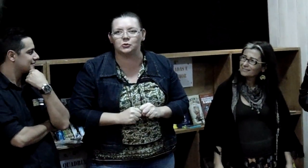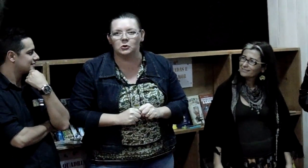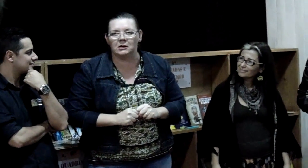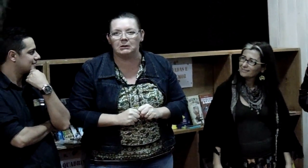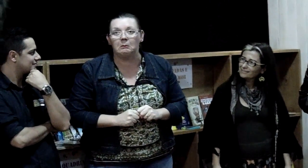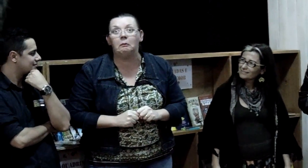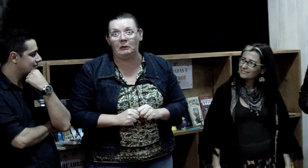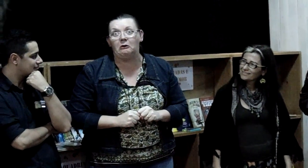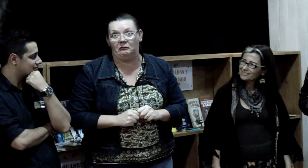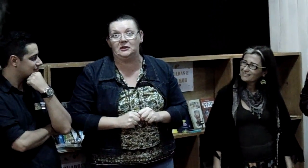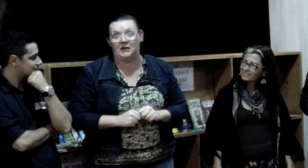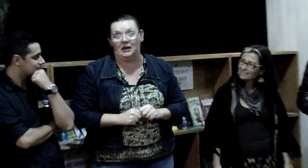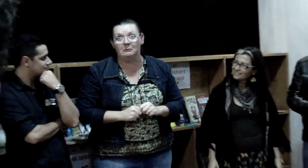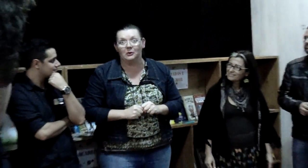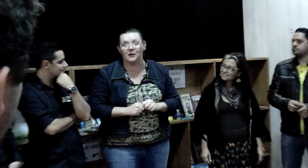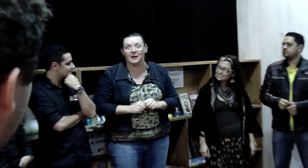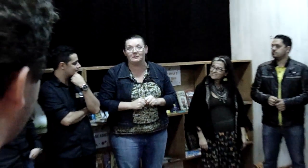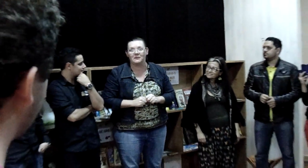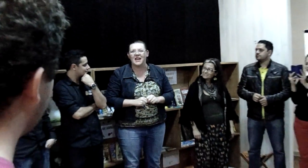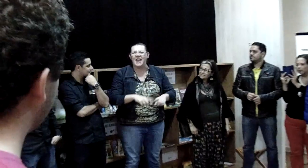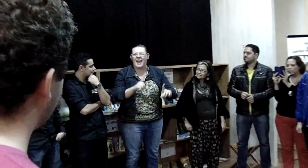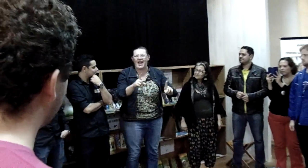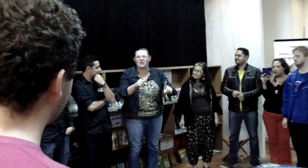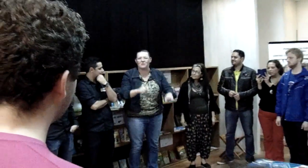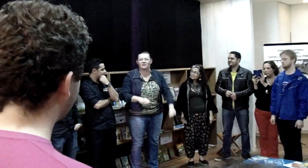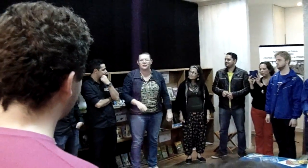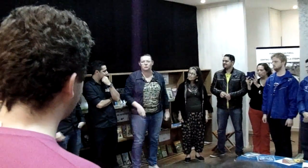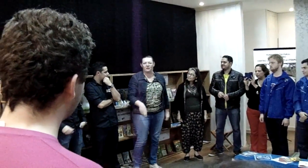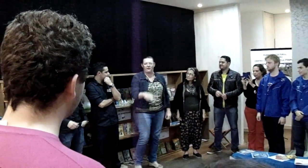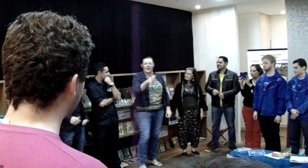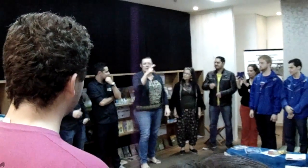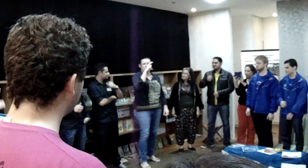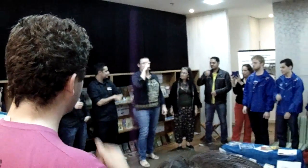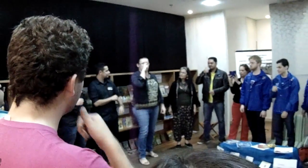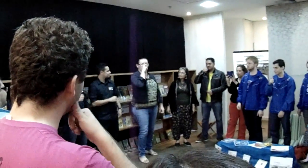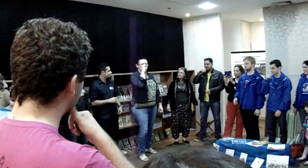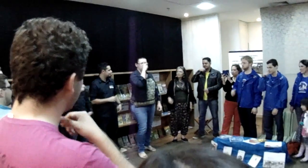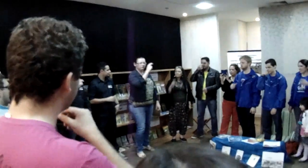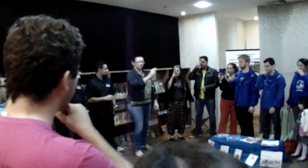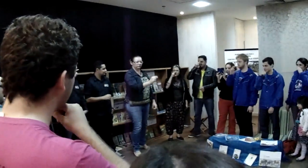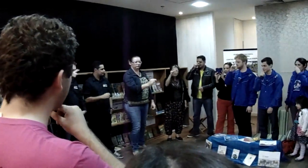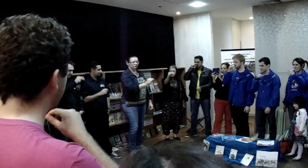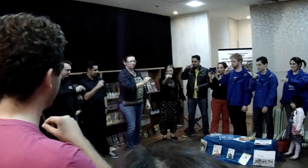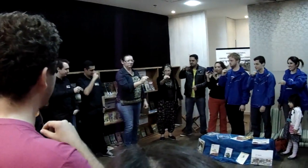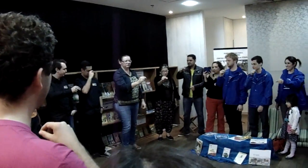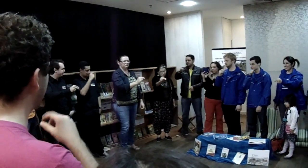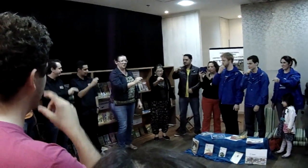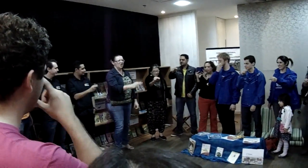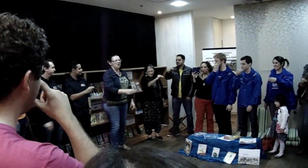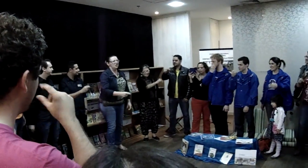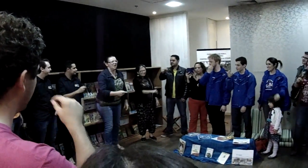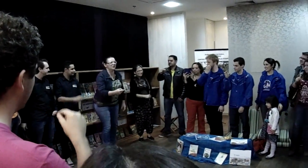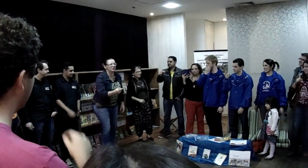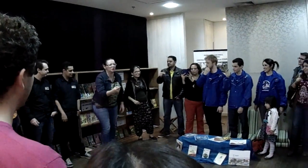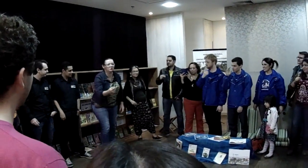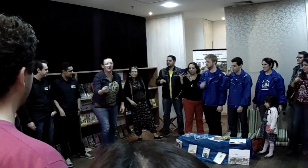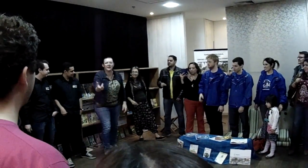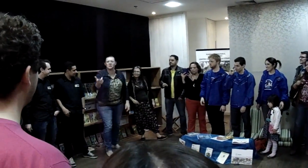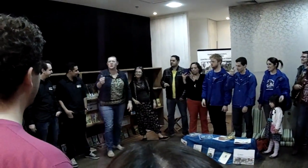zorra, talvez ela morra Era uma vez uma velha que engoliu um... Tucano Que diz um ano,